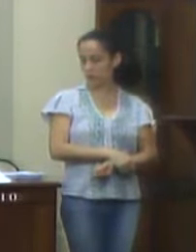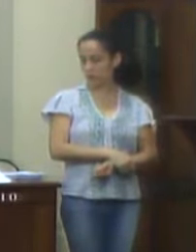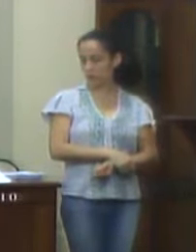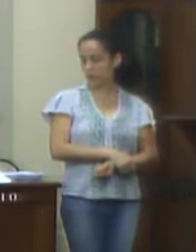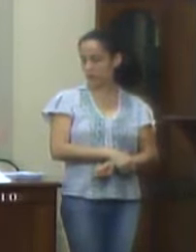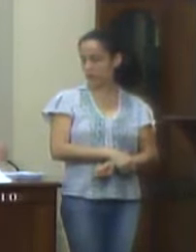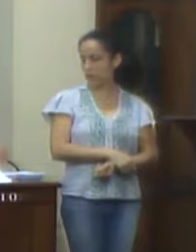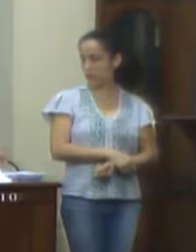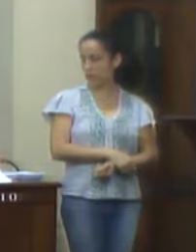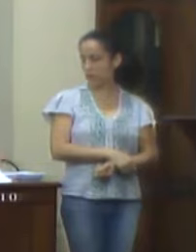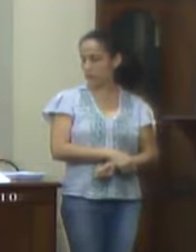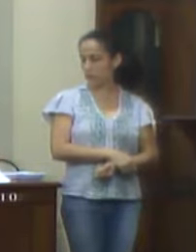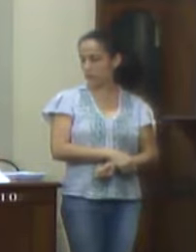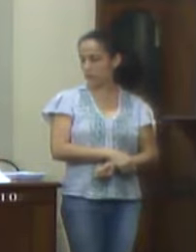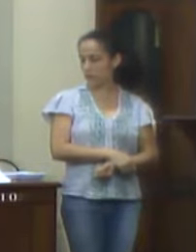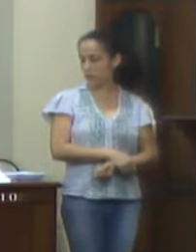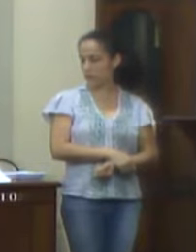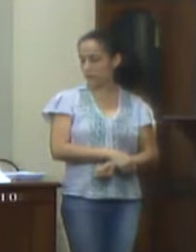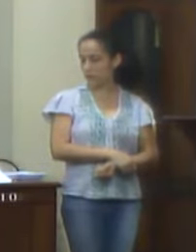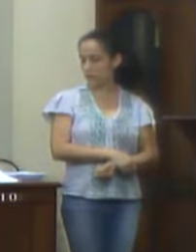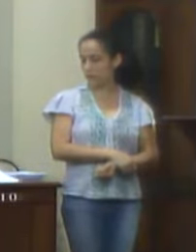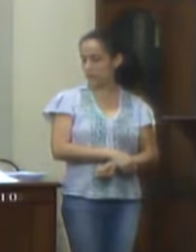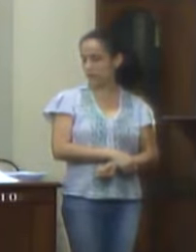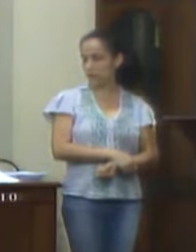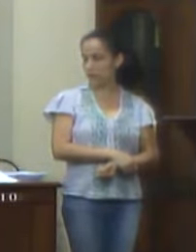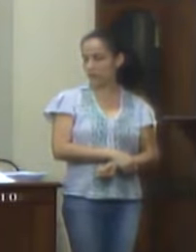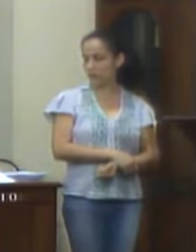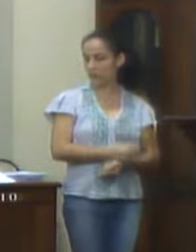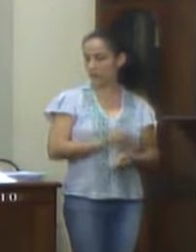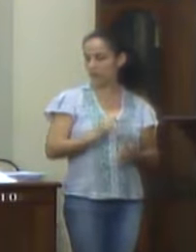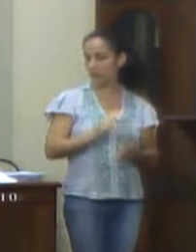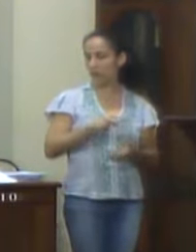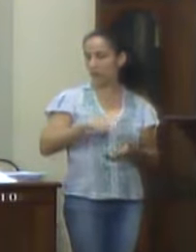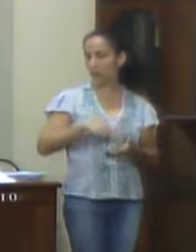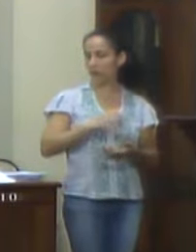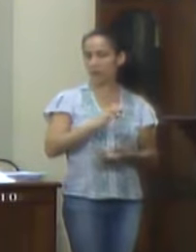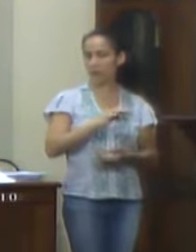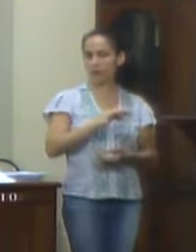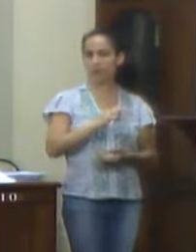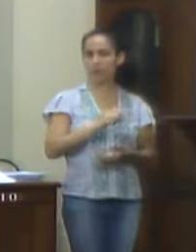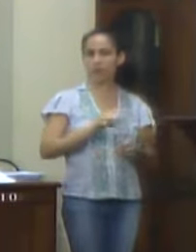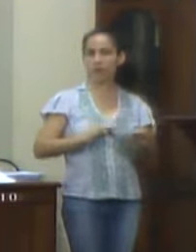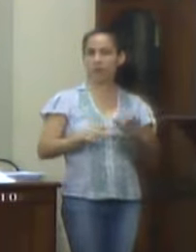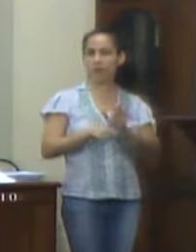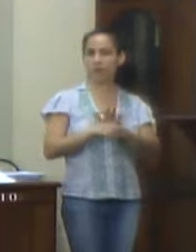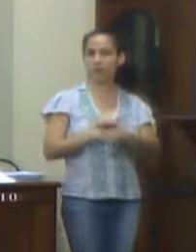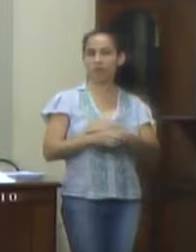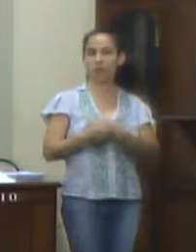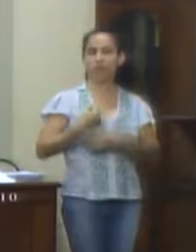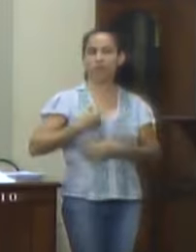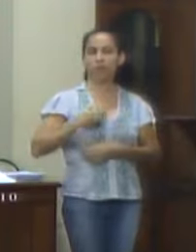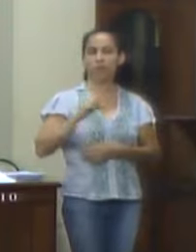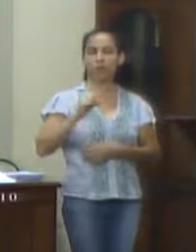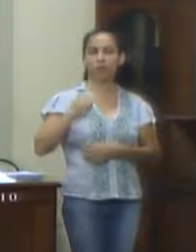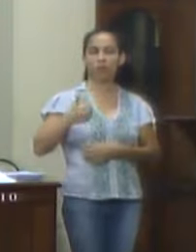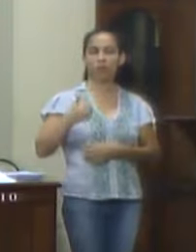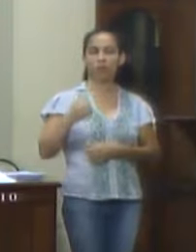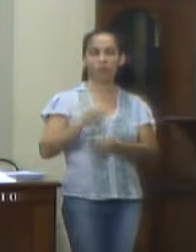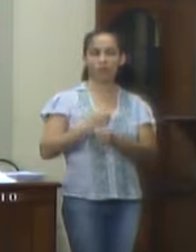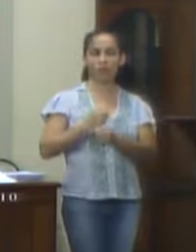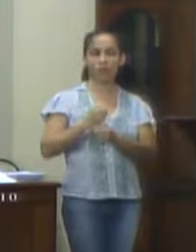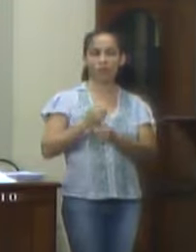Vou ler a primeira proposta da emenda. Proposta de emenda ao projeto de lei ordinária, número 81 de 2018.